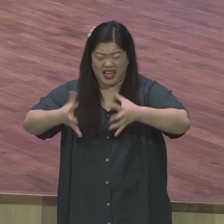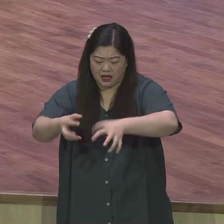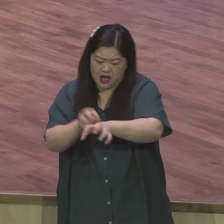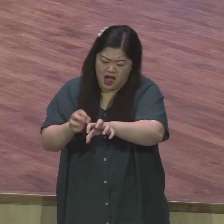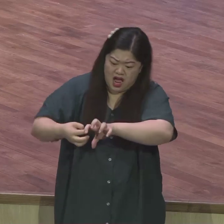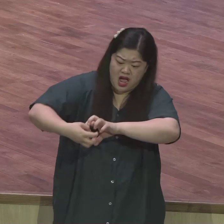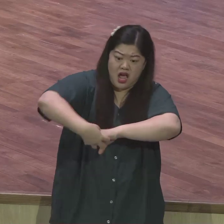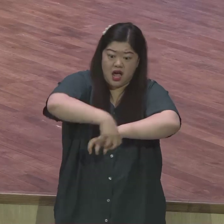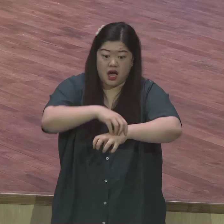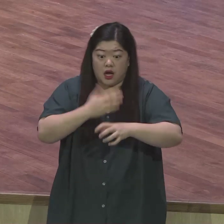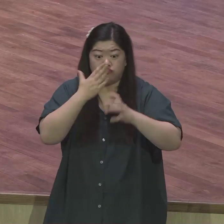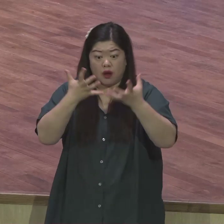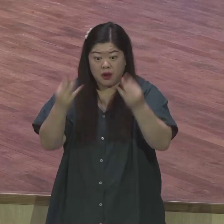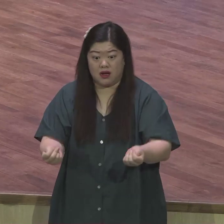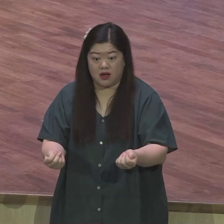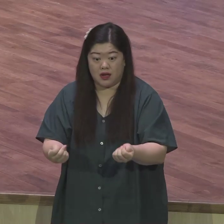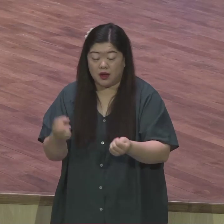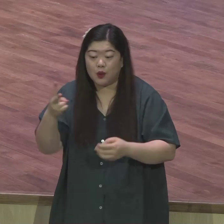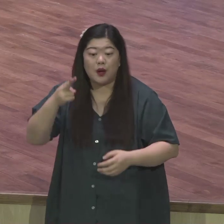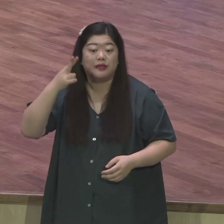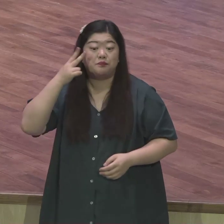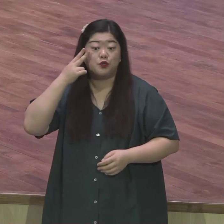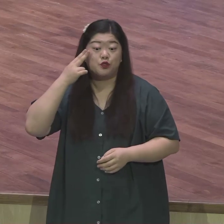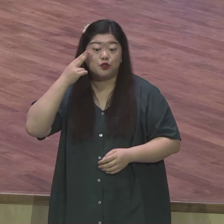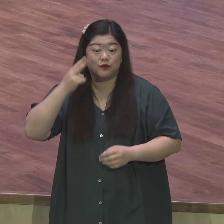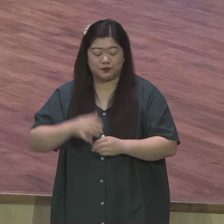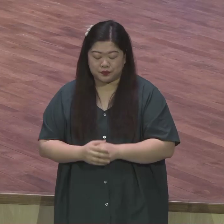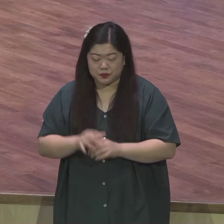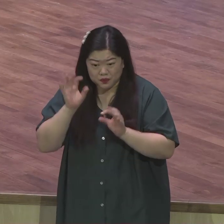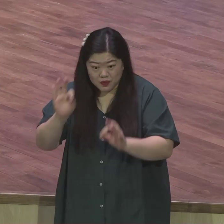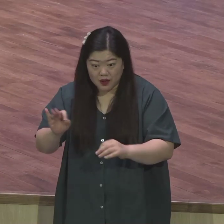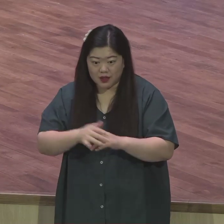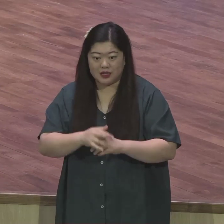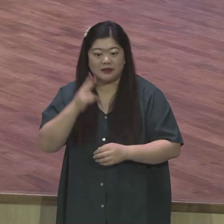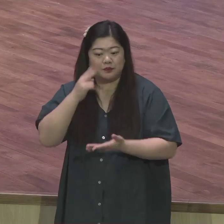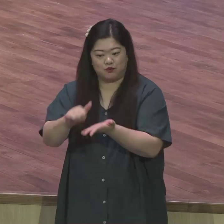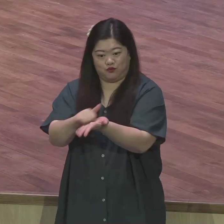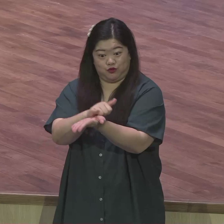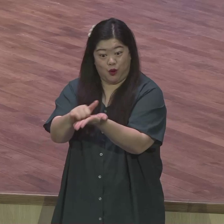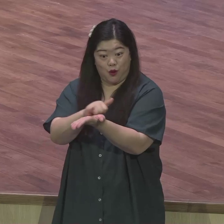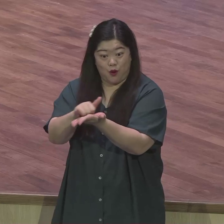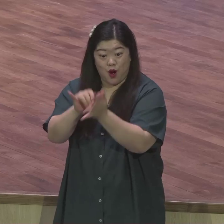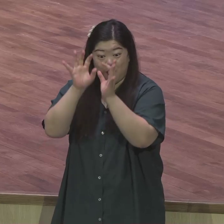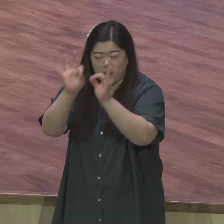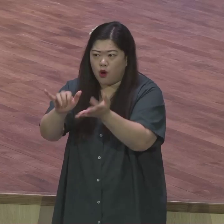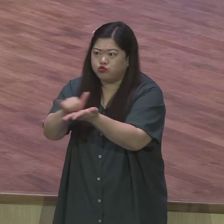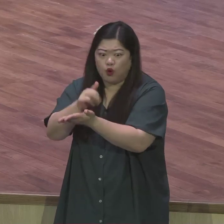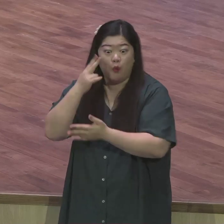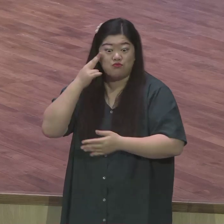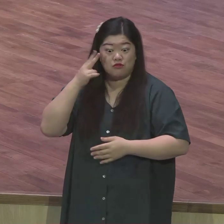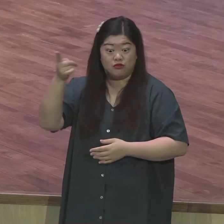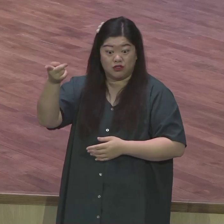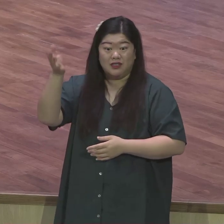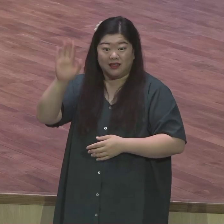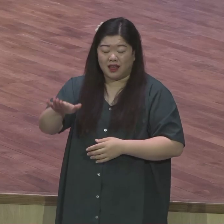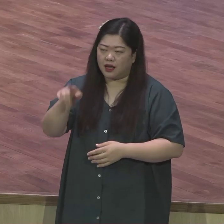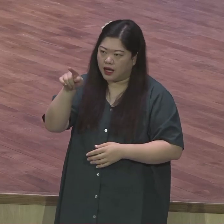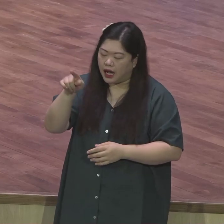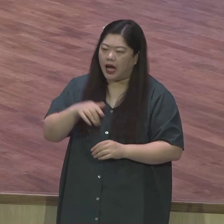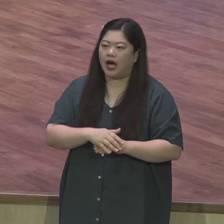뚜껑 쓰고 뉴욕 메네탄에 가면 참 이거 유대인의 표현하여 딱 여기 뚜껑 언제나 서고 있어요